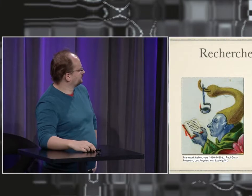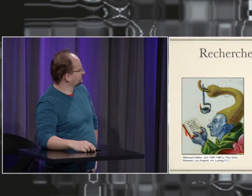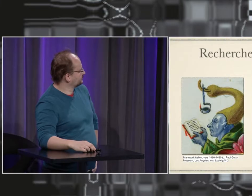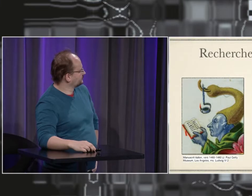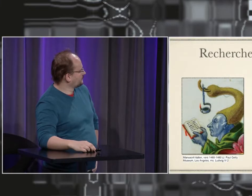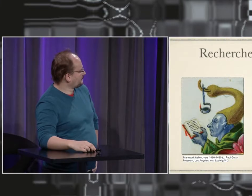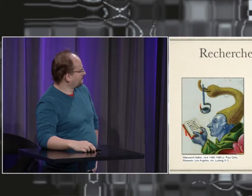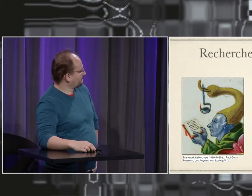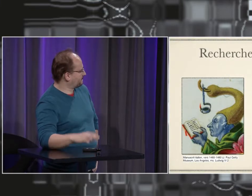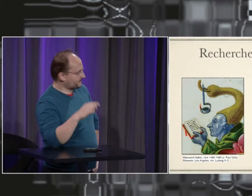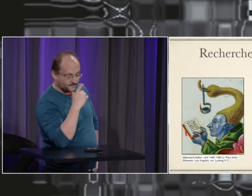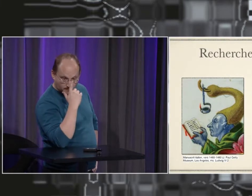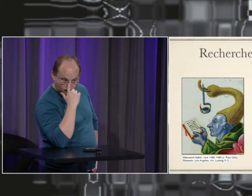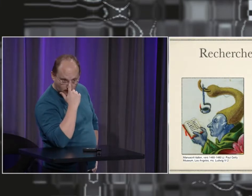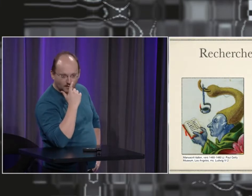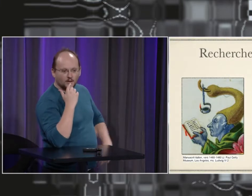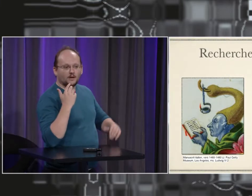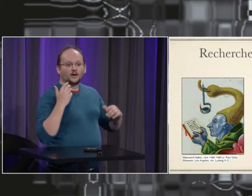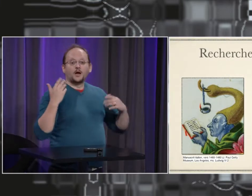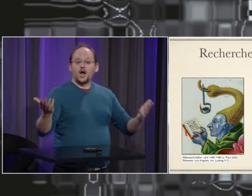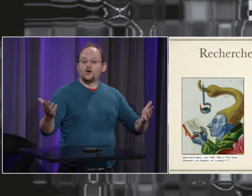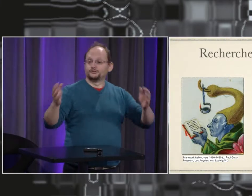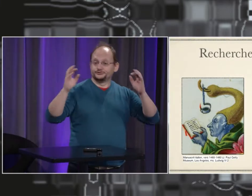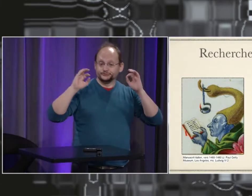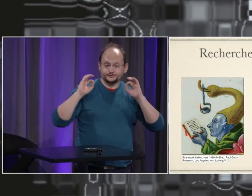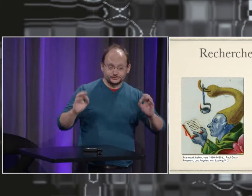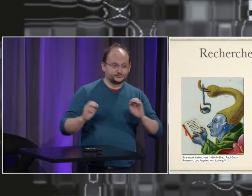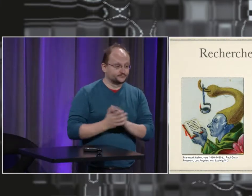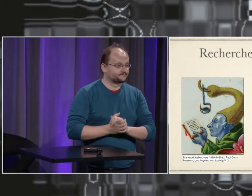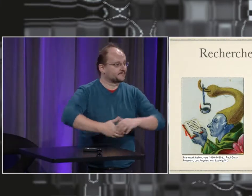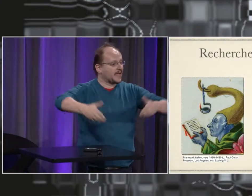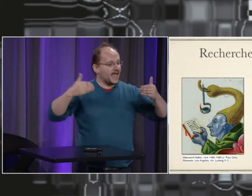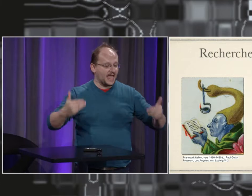réalité, on verra que ce n pas du tout ça et qu une éducation des sourds bien avant et au Moyen Âge.